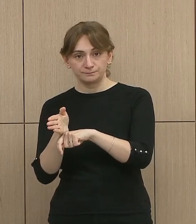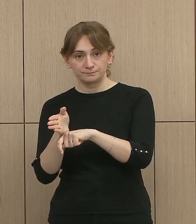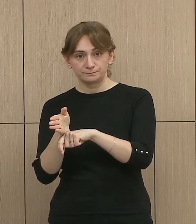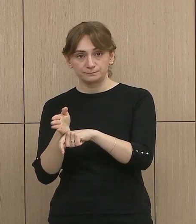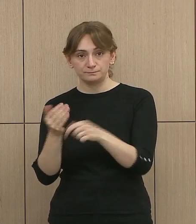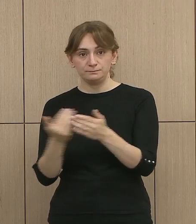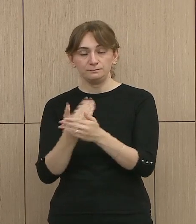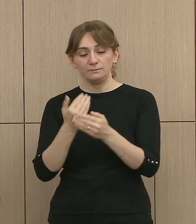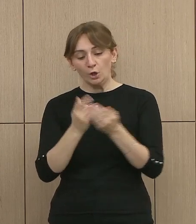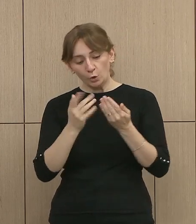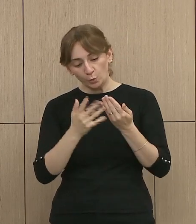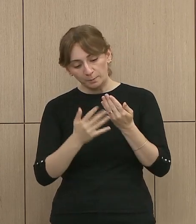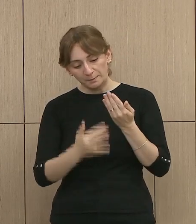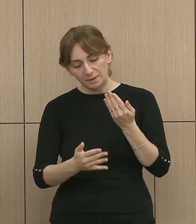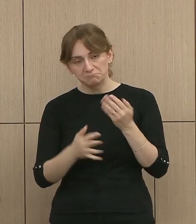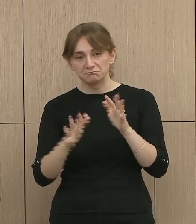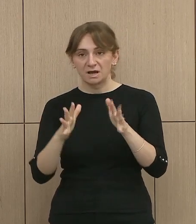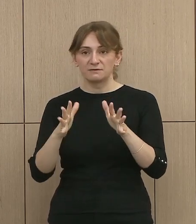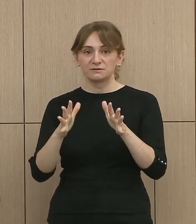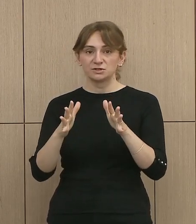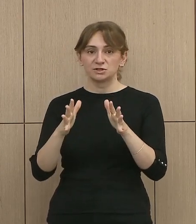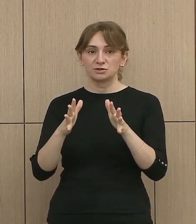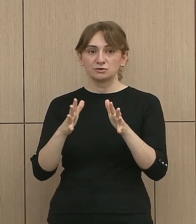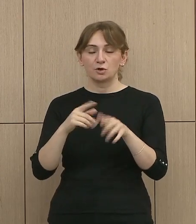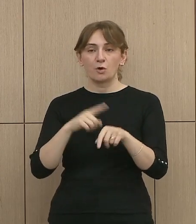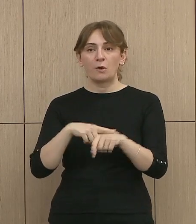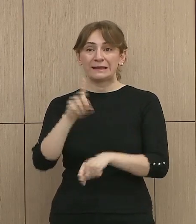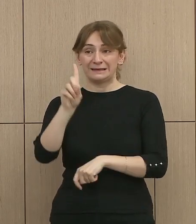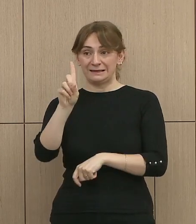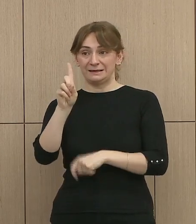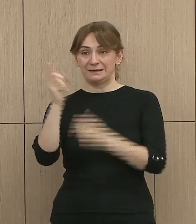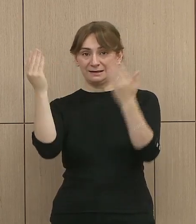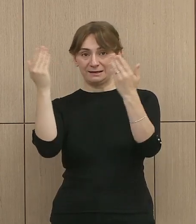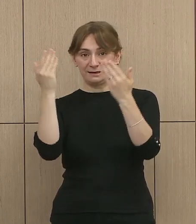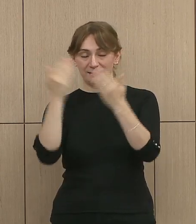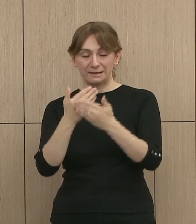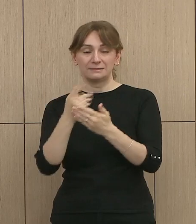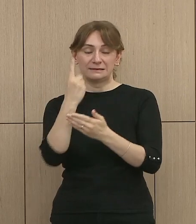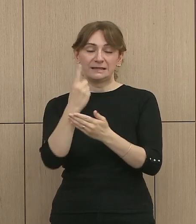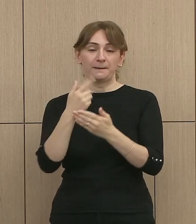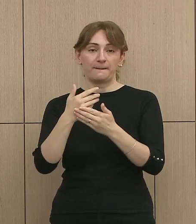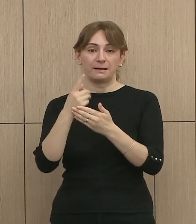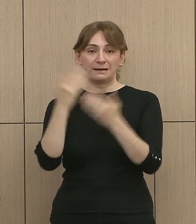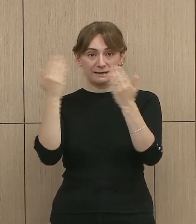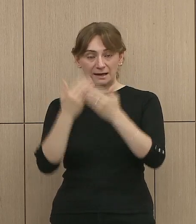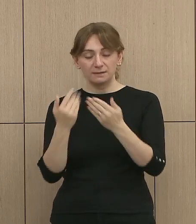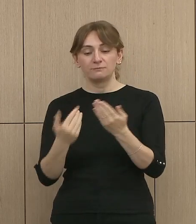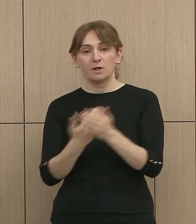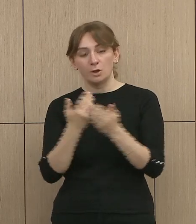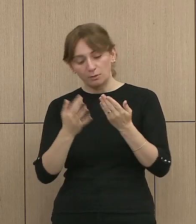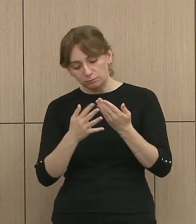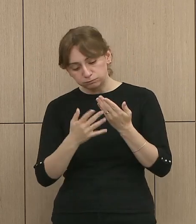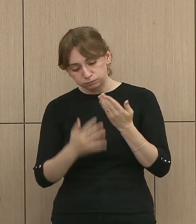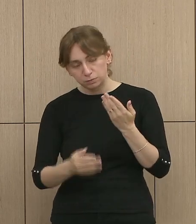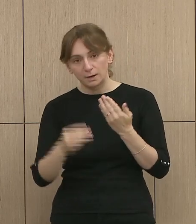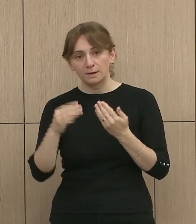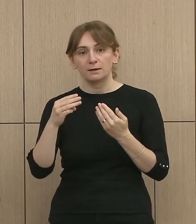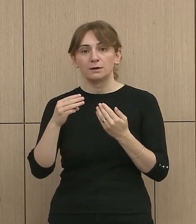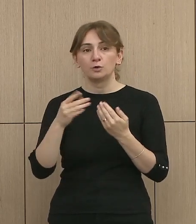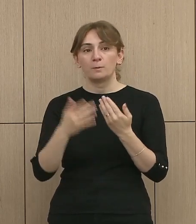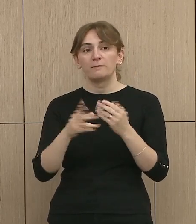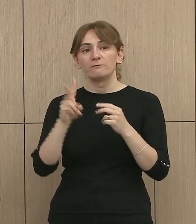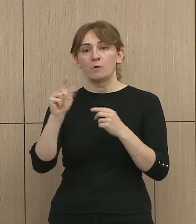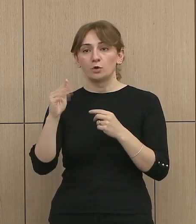12 në ora 1 mëgjezit të ditës sotme. Ka